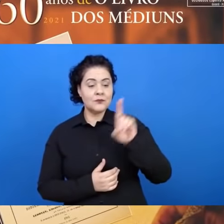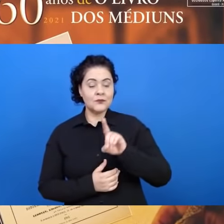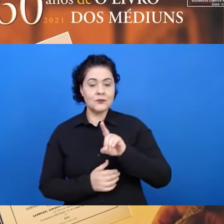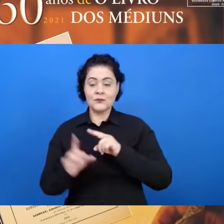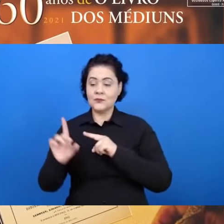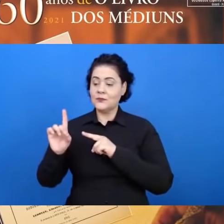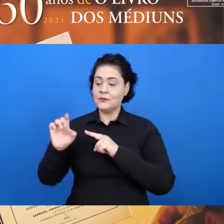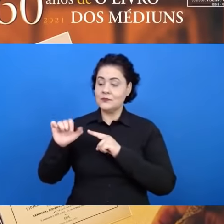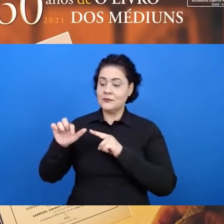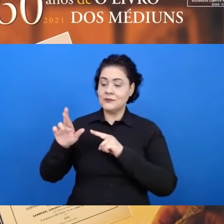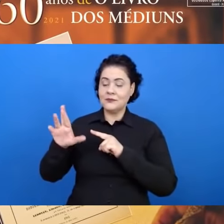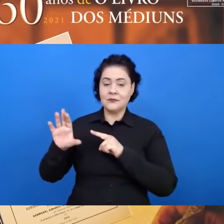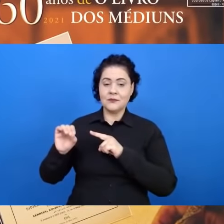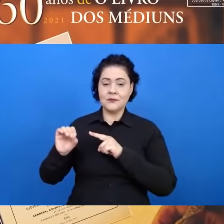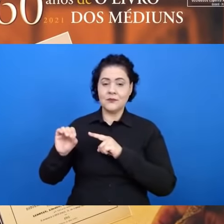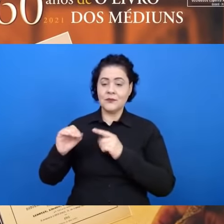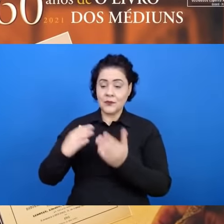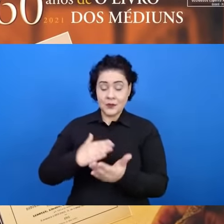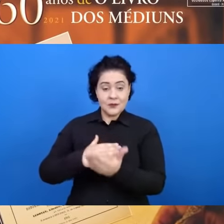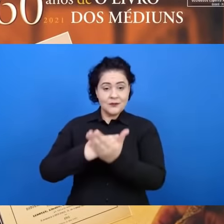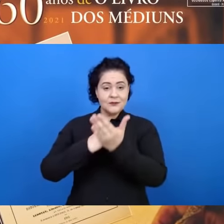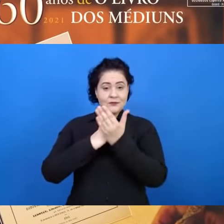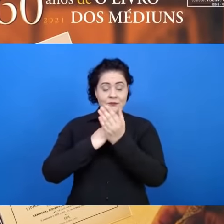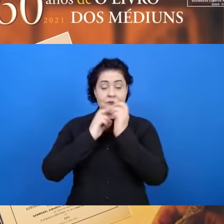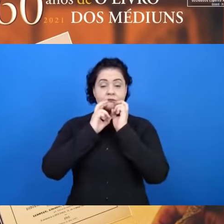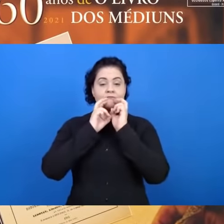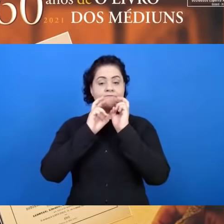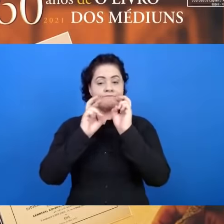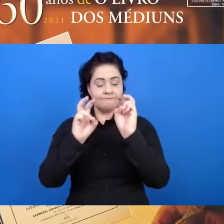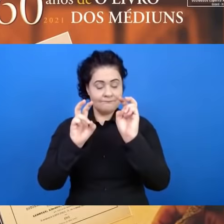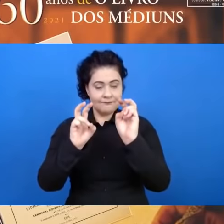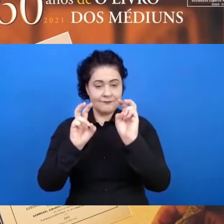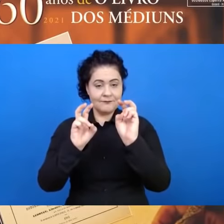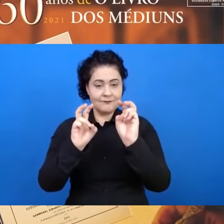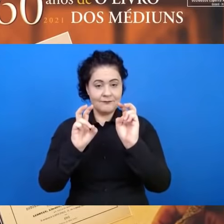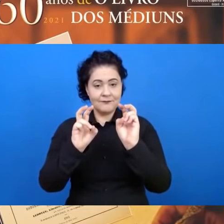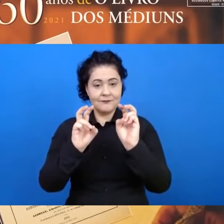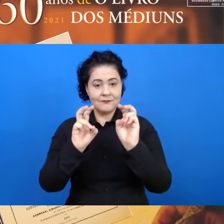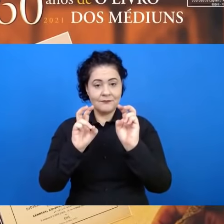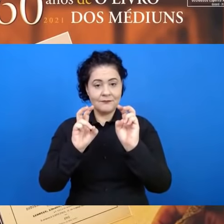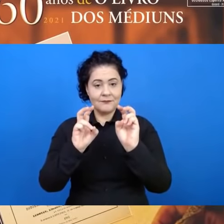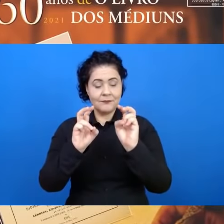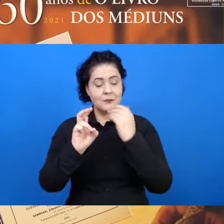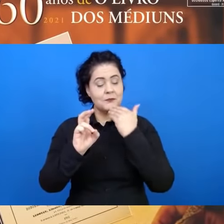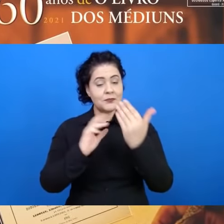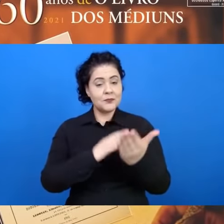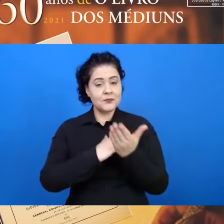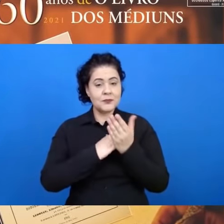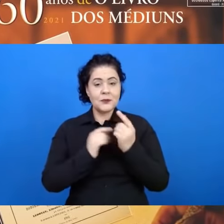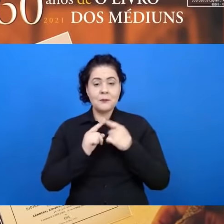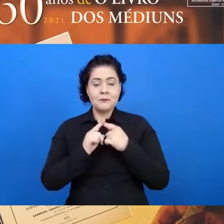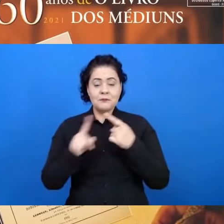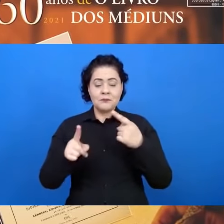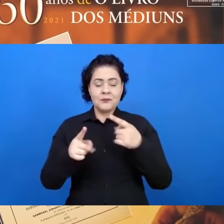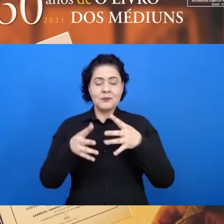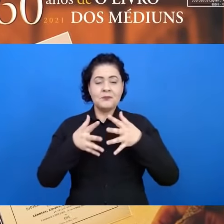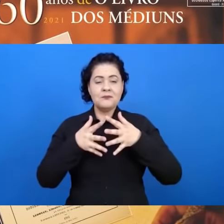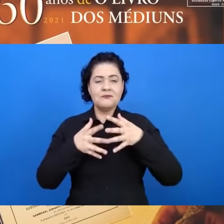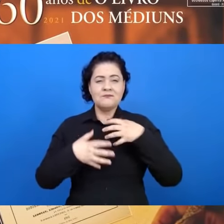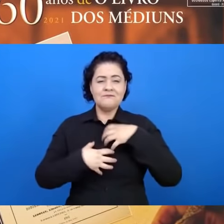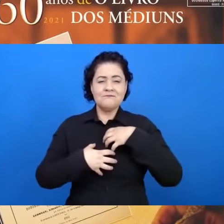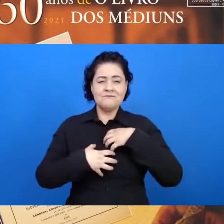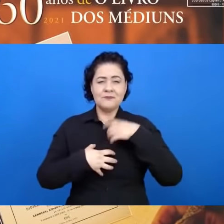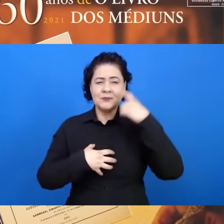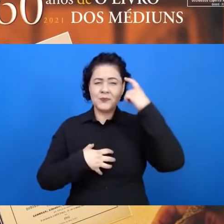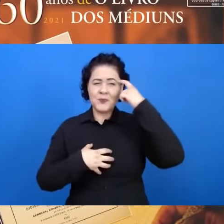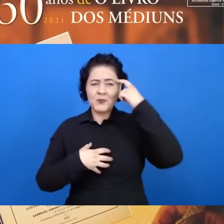socorram-me, grita desesperadamente. Mas a confusão dos sentidos lhe tira